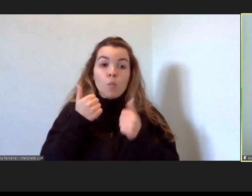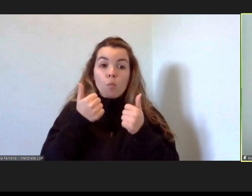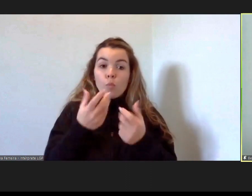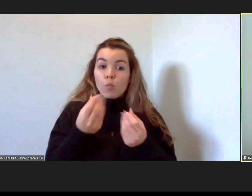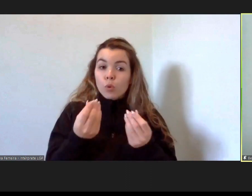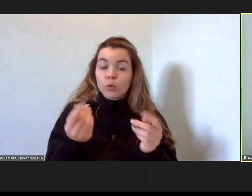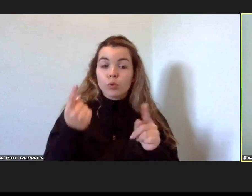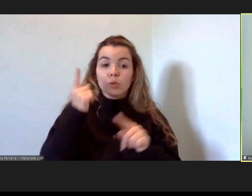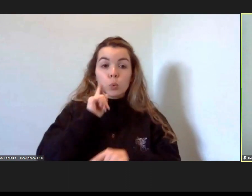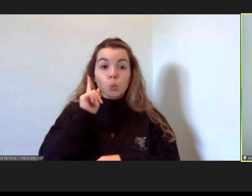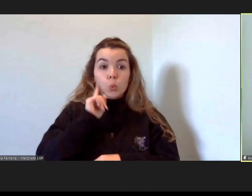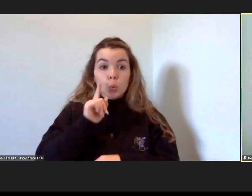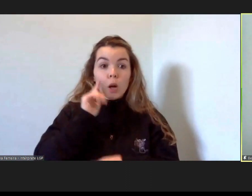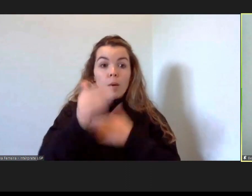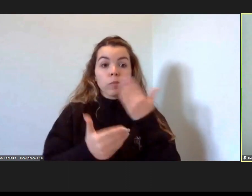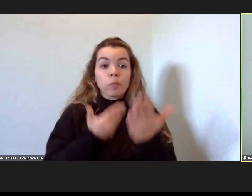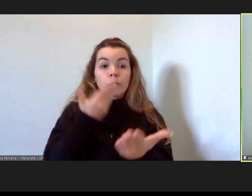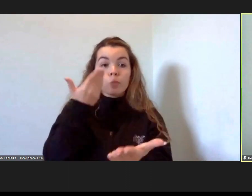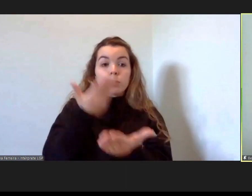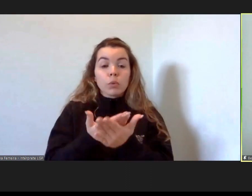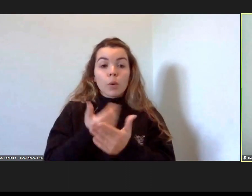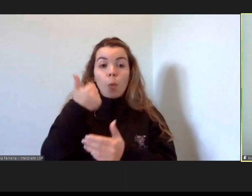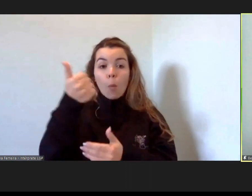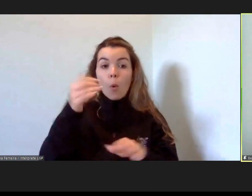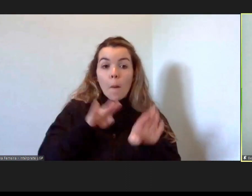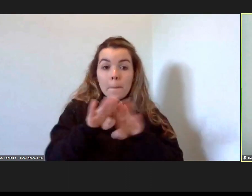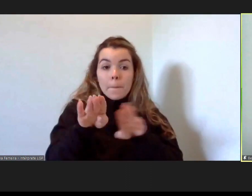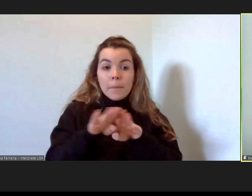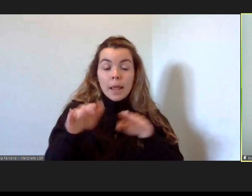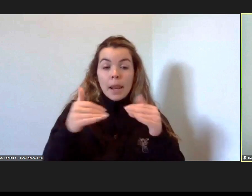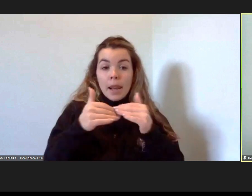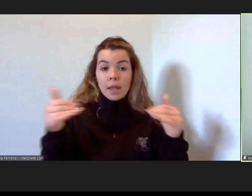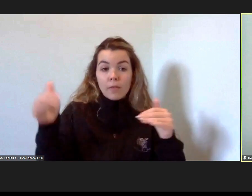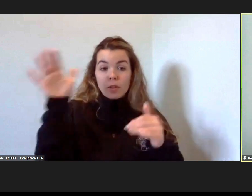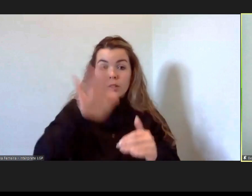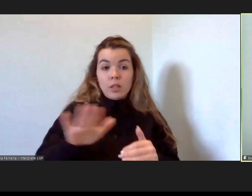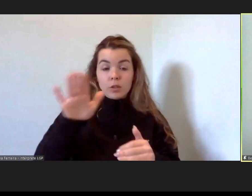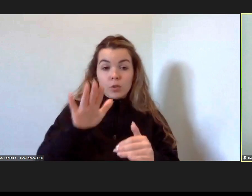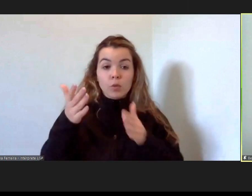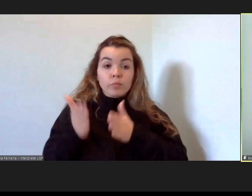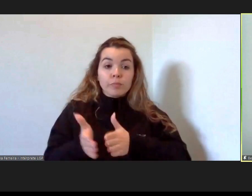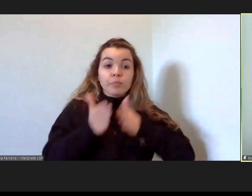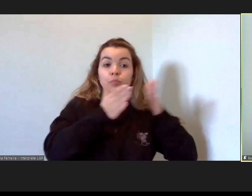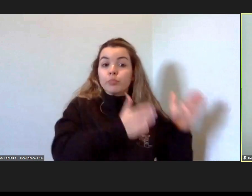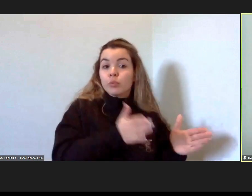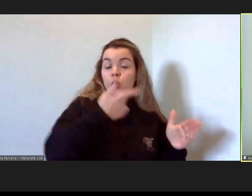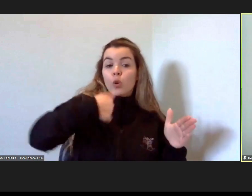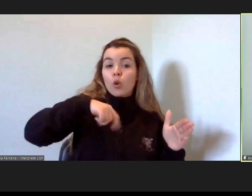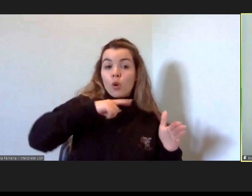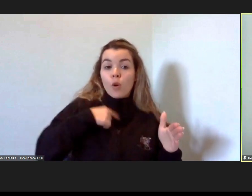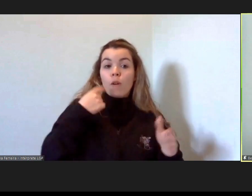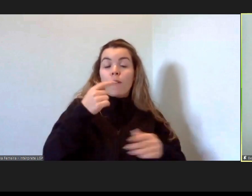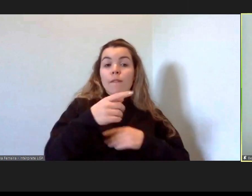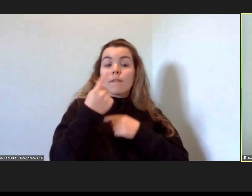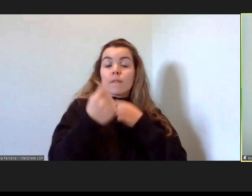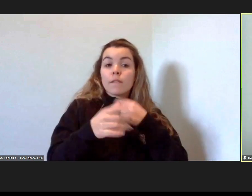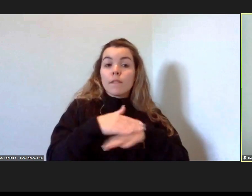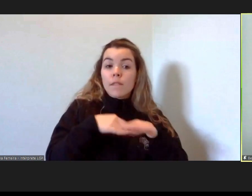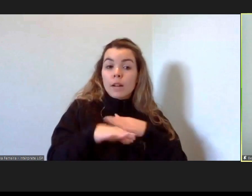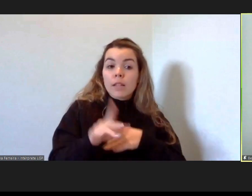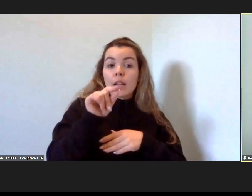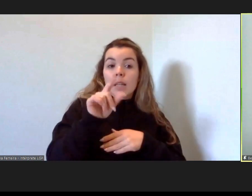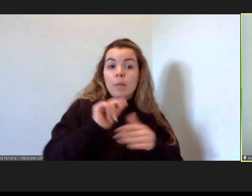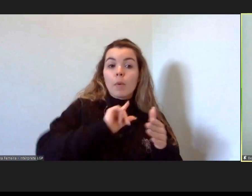já proposto como uma boa prática a nível nacional. Por outro lado, estamos a fazer também um outro programa